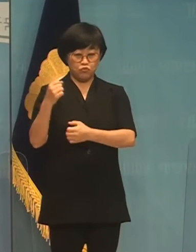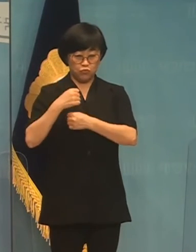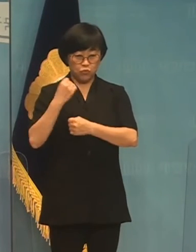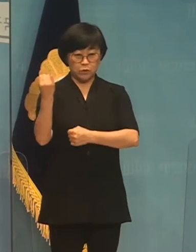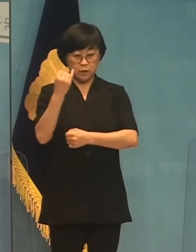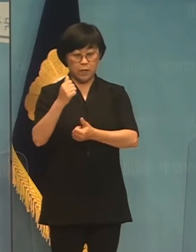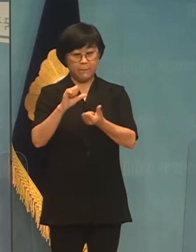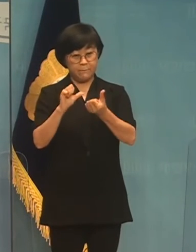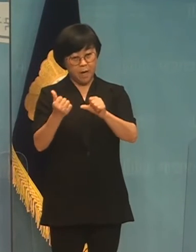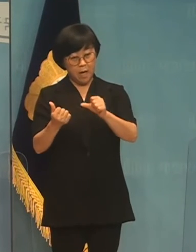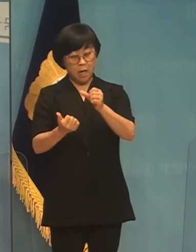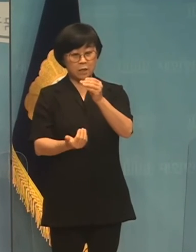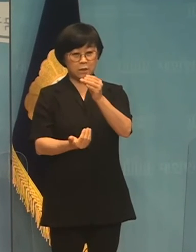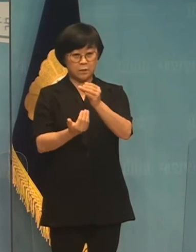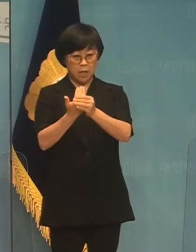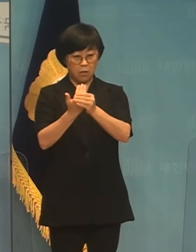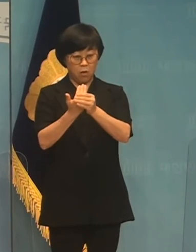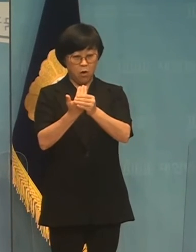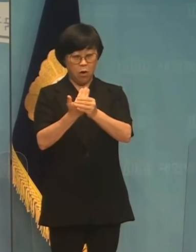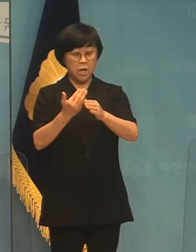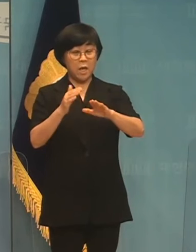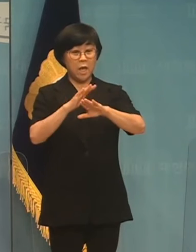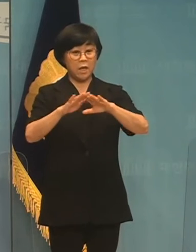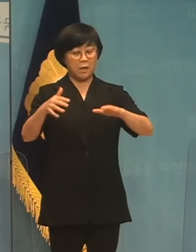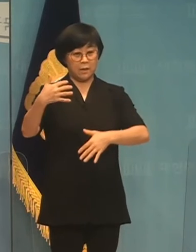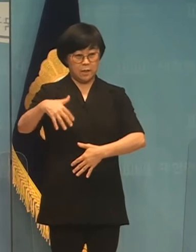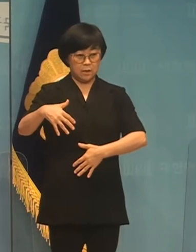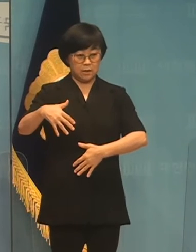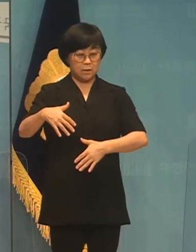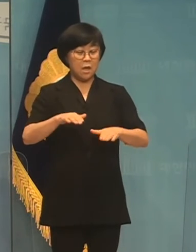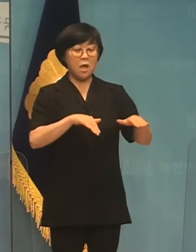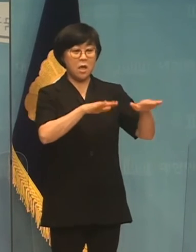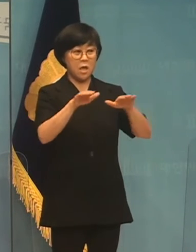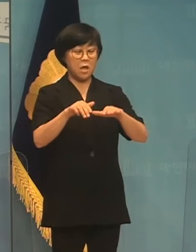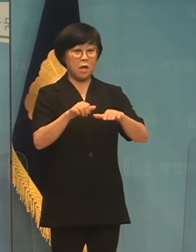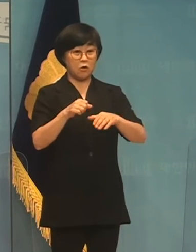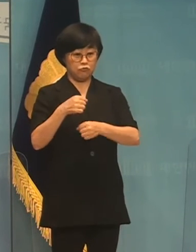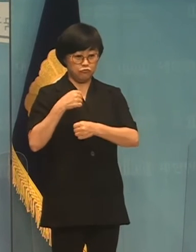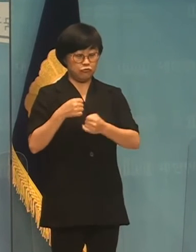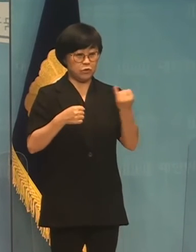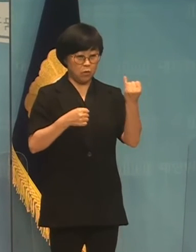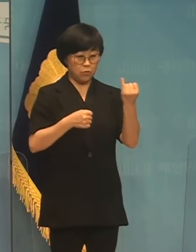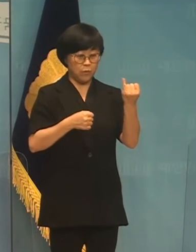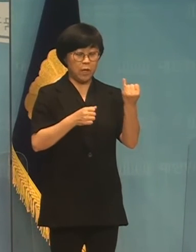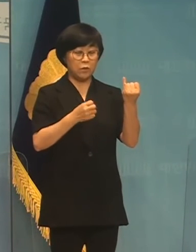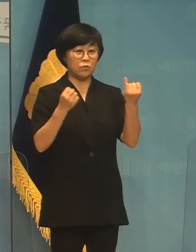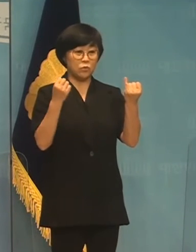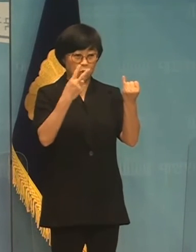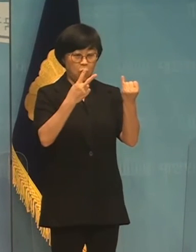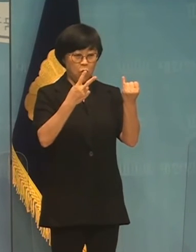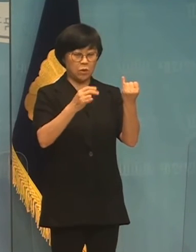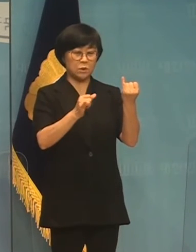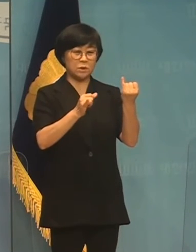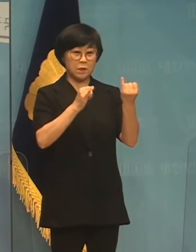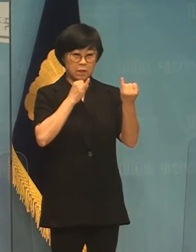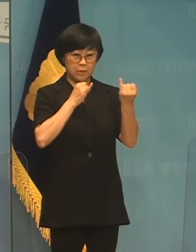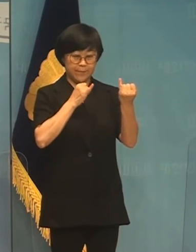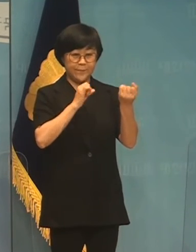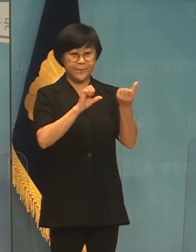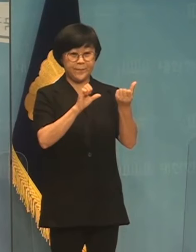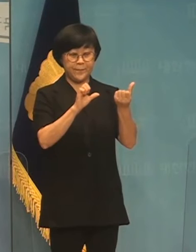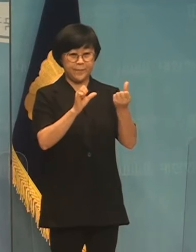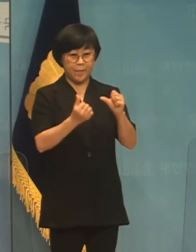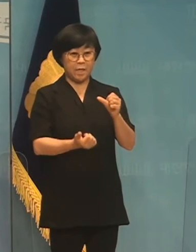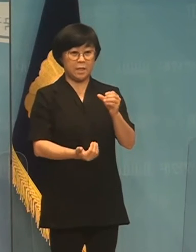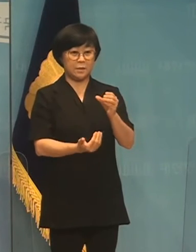부사관 사망사건 수사가 치행 끝나기도 전에 해군에서 석추행을 당한 부사관이 극단적 선택을 하는